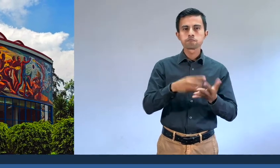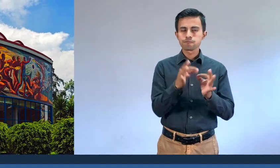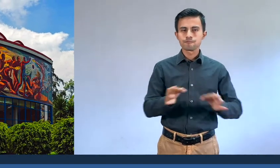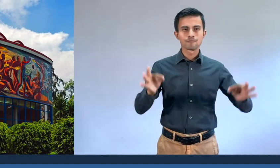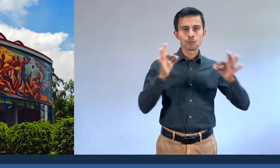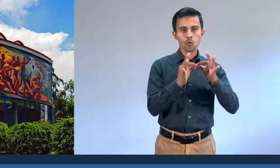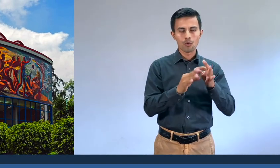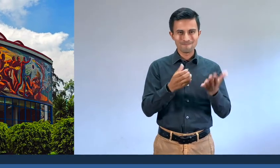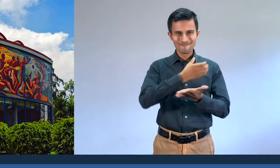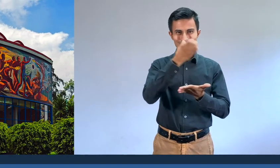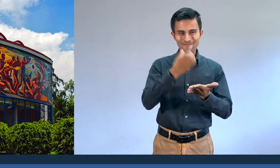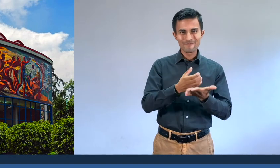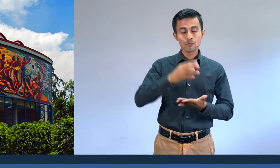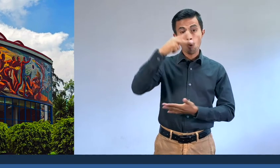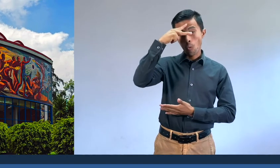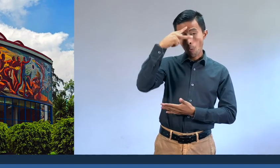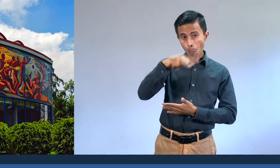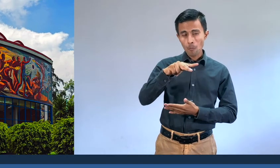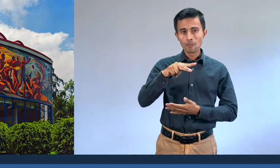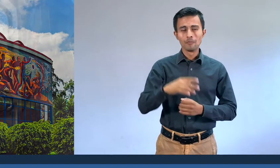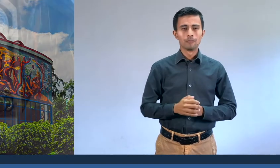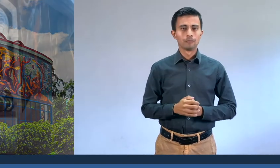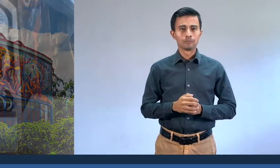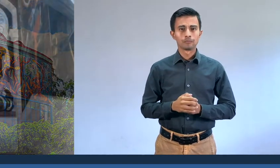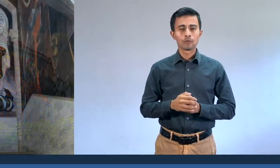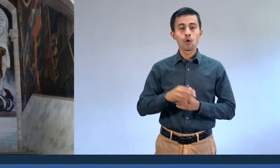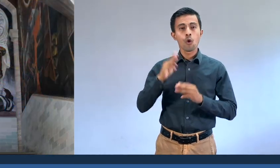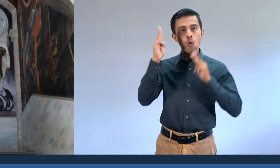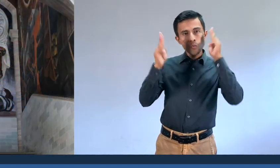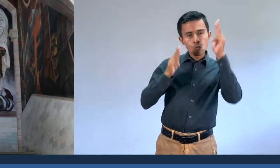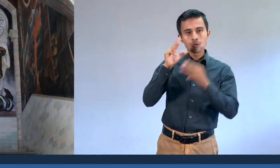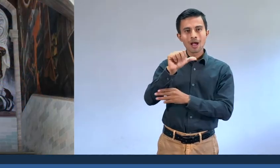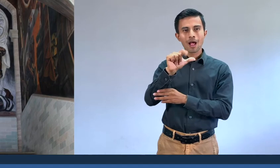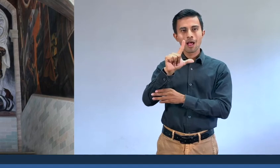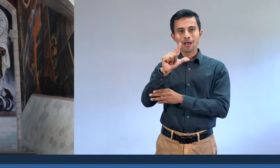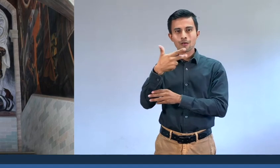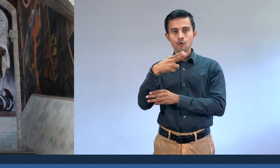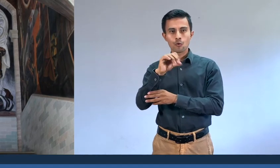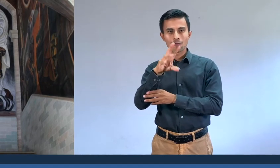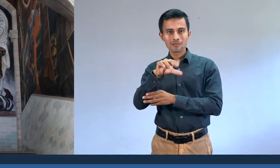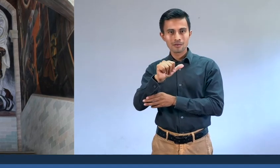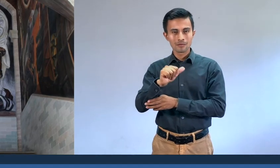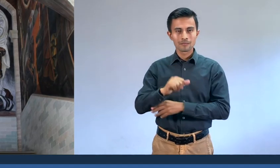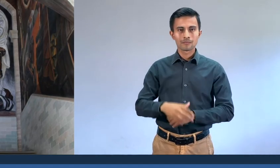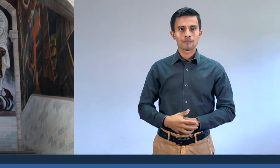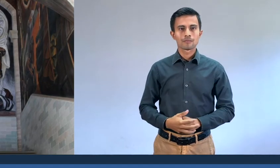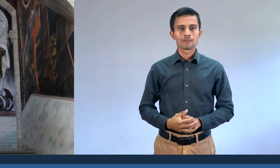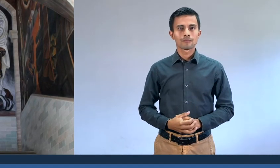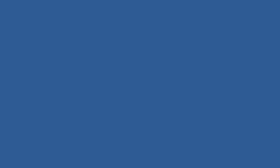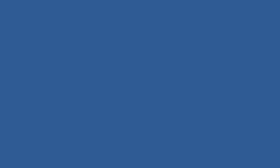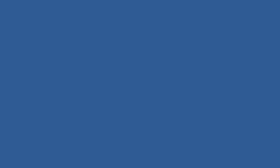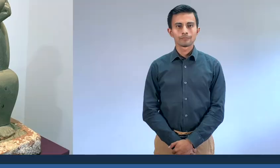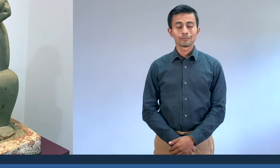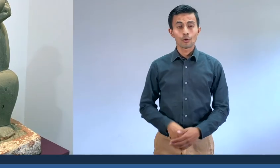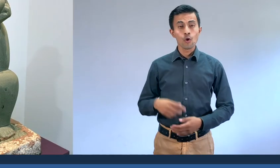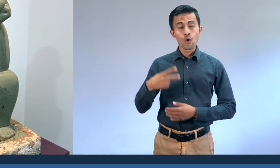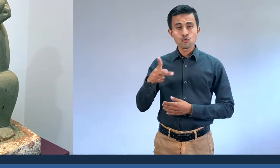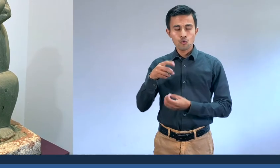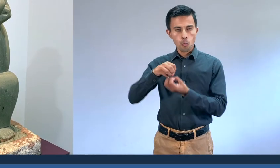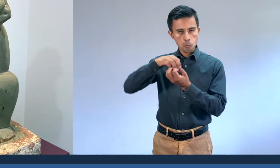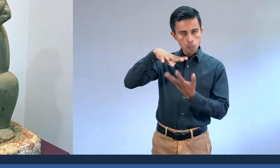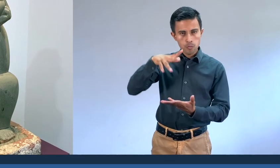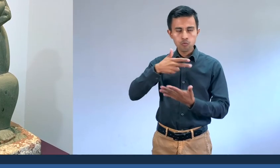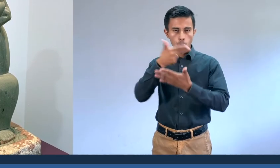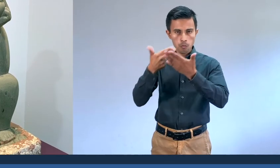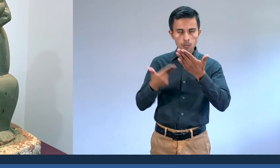espacios arquitectónicos como Ciudad Universitaria y el Museo Regional de Guanajuato, Alhóndiga de Granaditas. Entre las